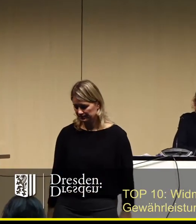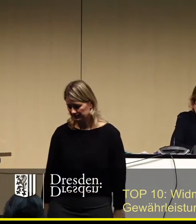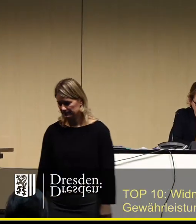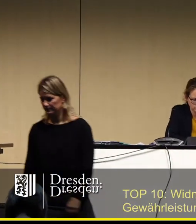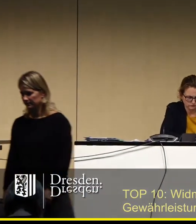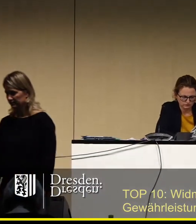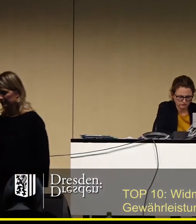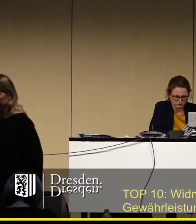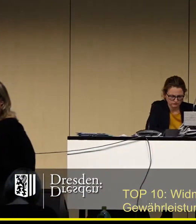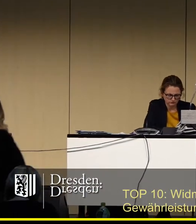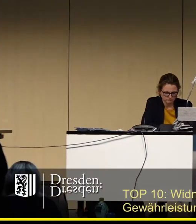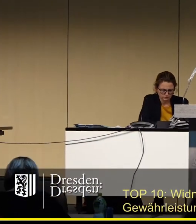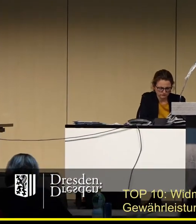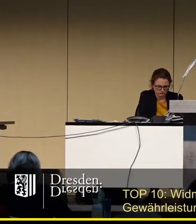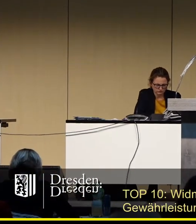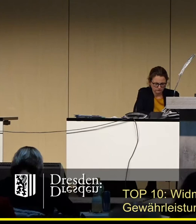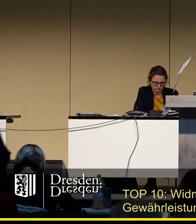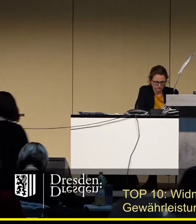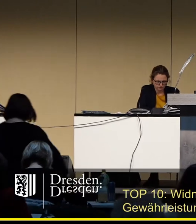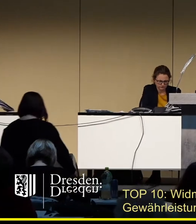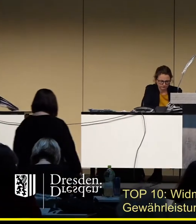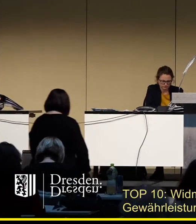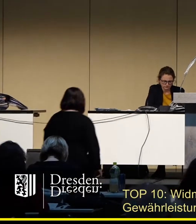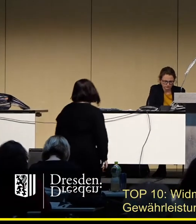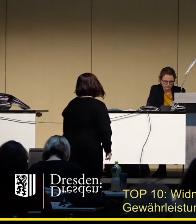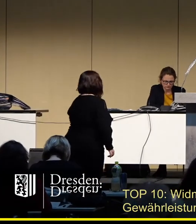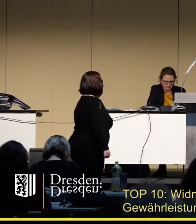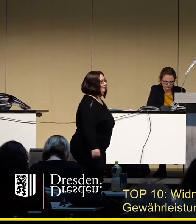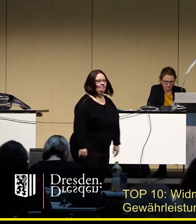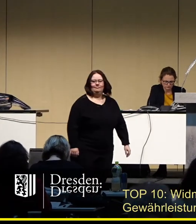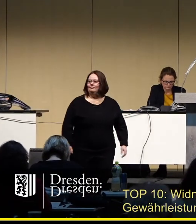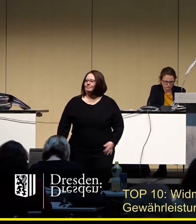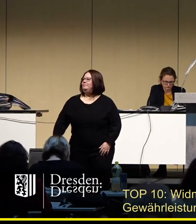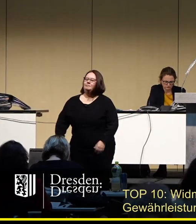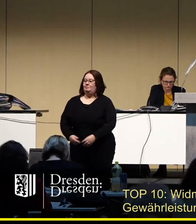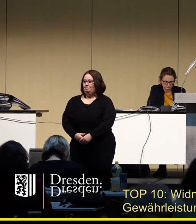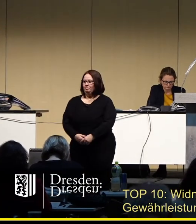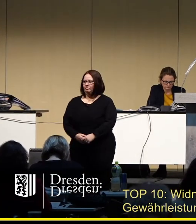Als Nächster für die AfD-Fraktion, Herr Vetterlein.